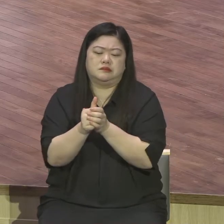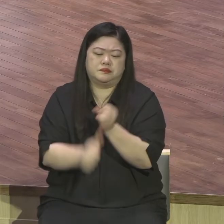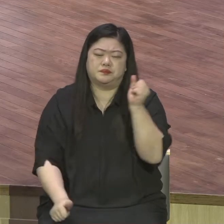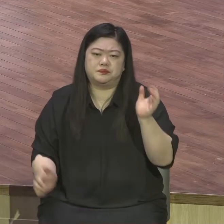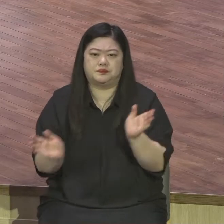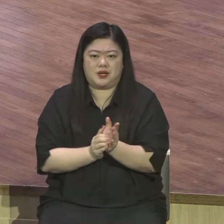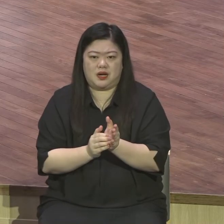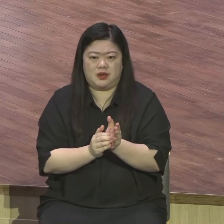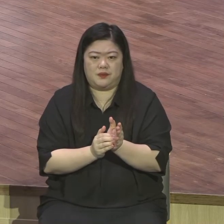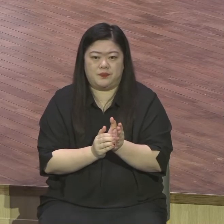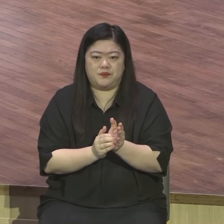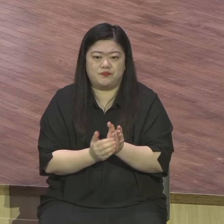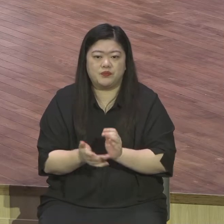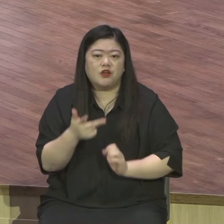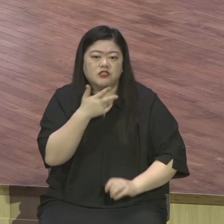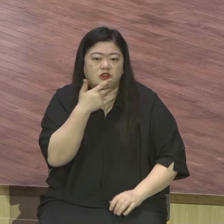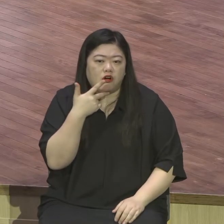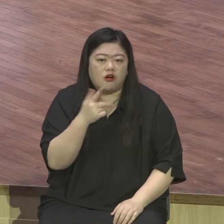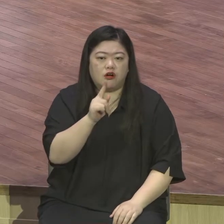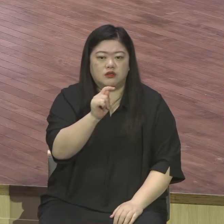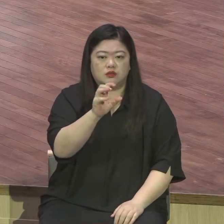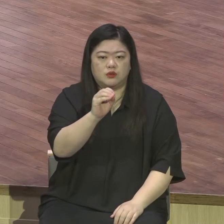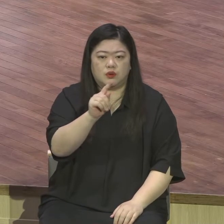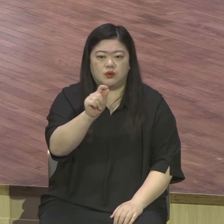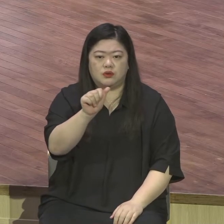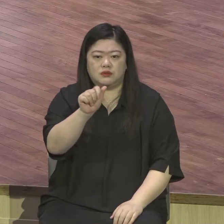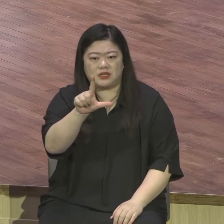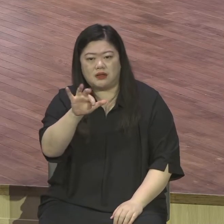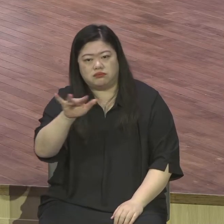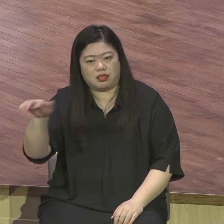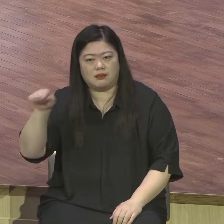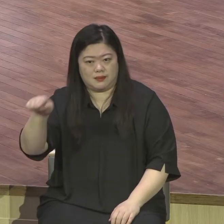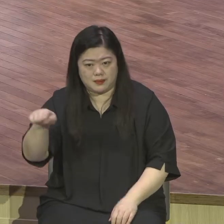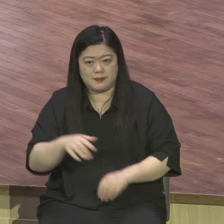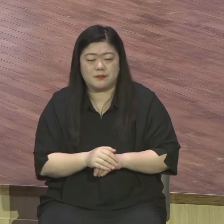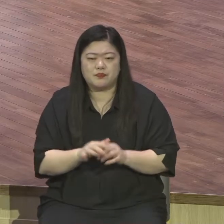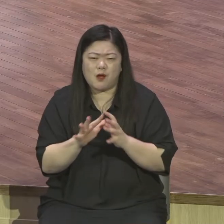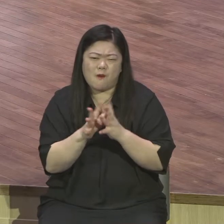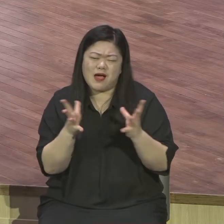디프레버티 디프레버티 전적 타락이다 토탈